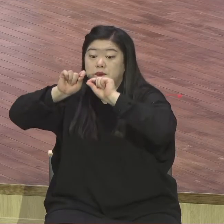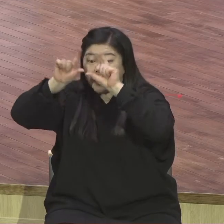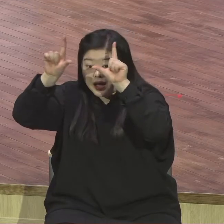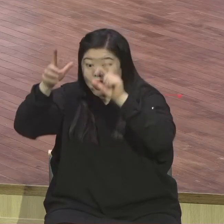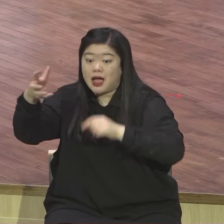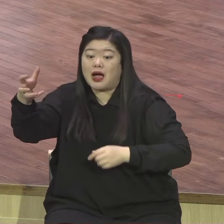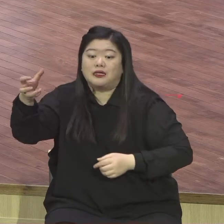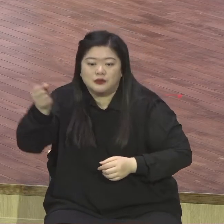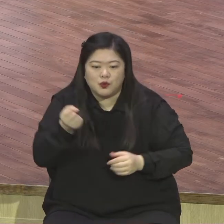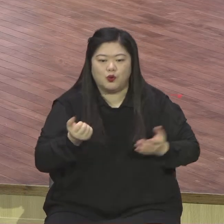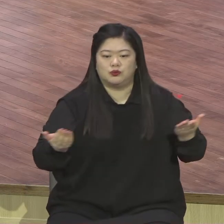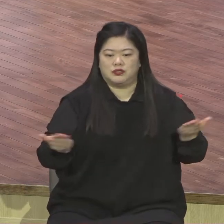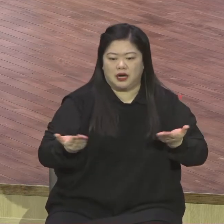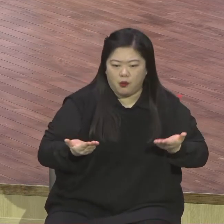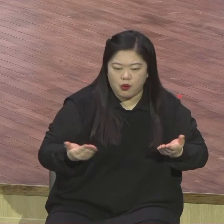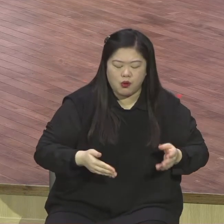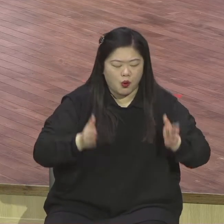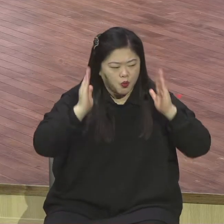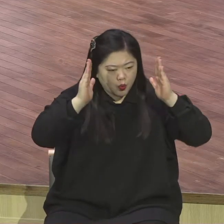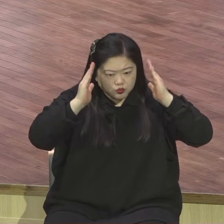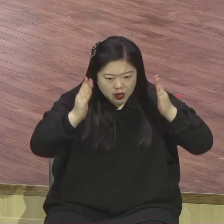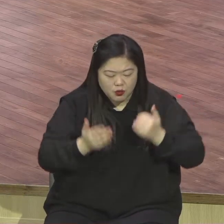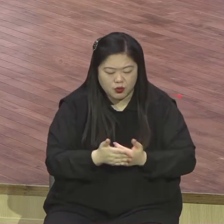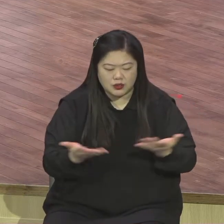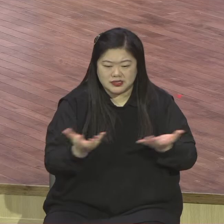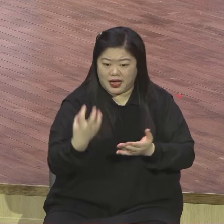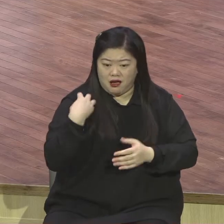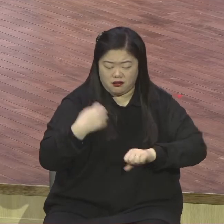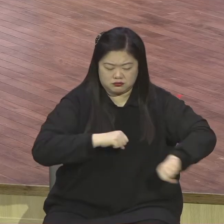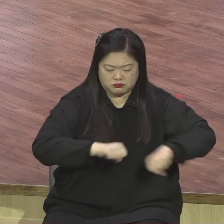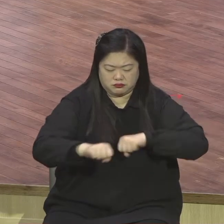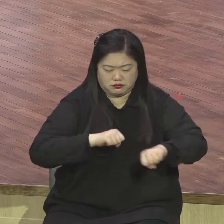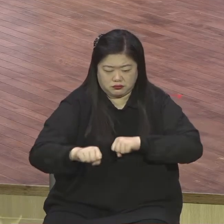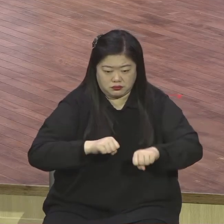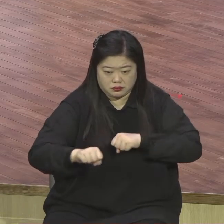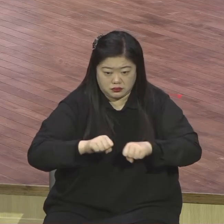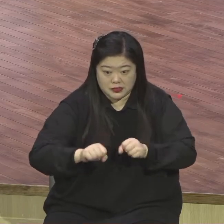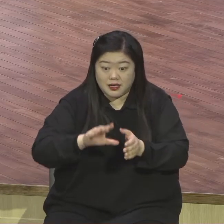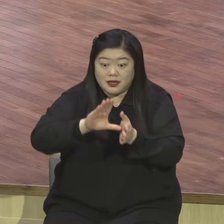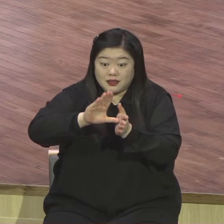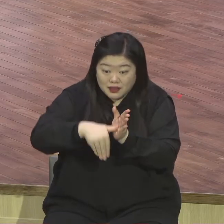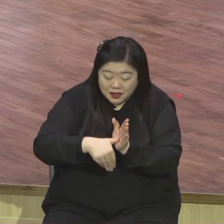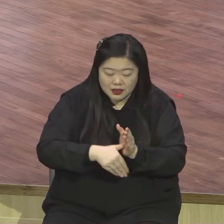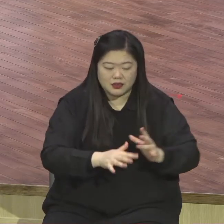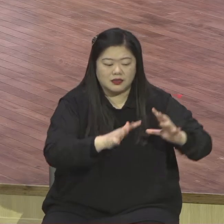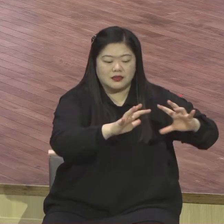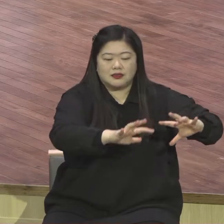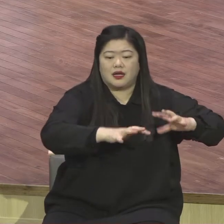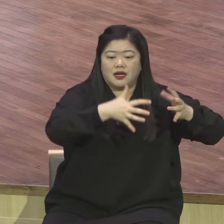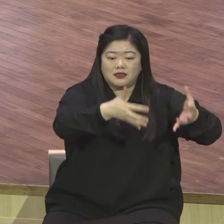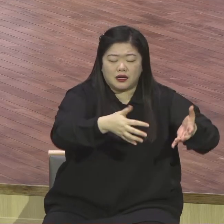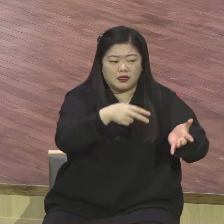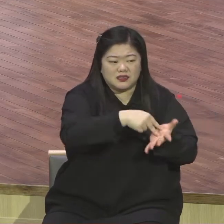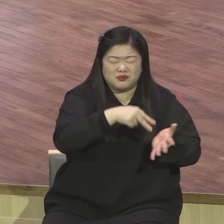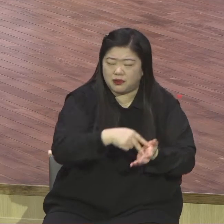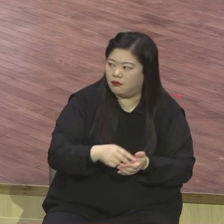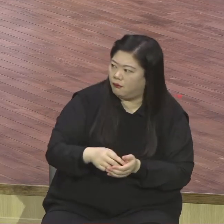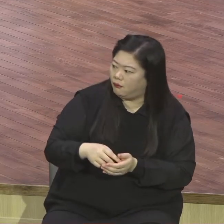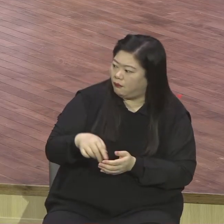가지고 공부하고 사역하면서 세상이 감당 못하는 그런 응답을 체험해 봐야 돼요